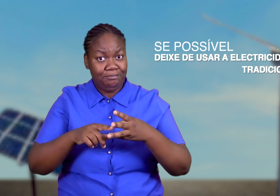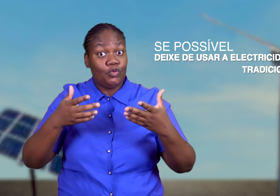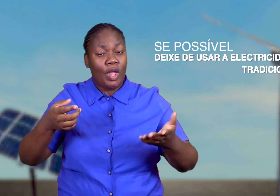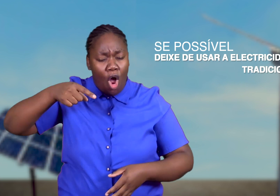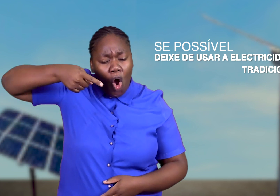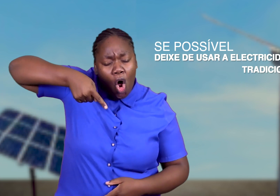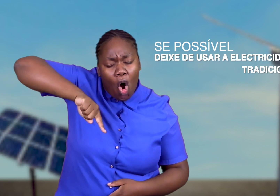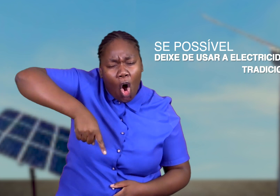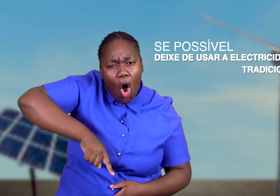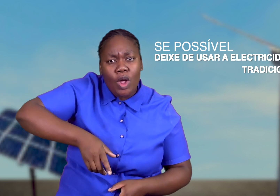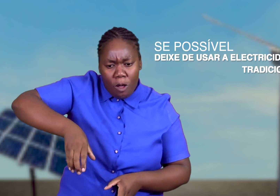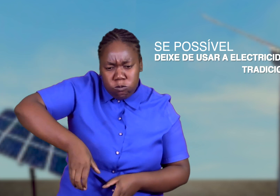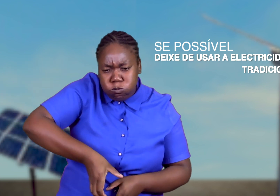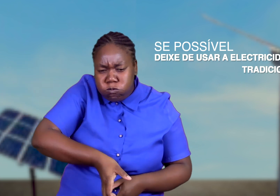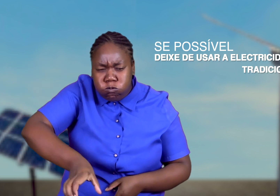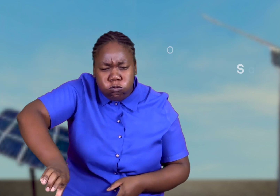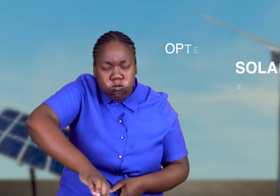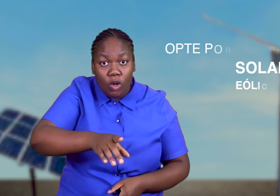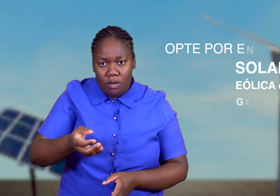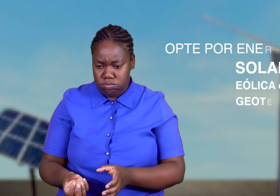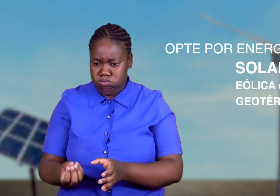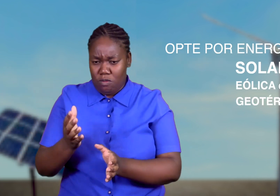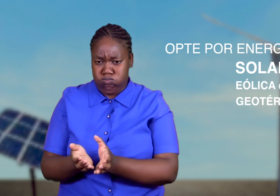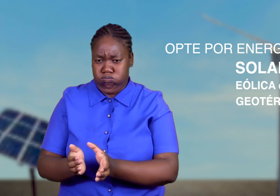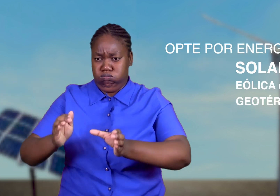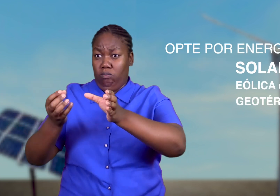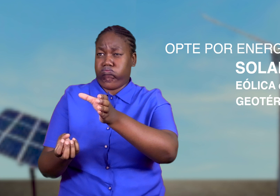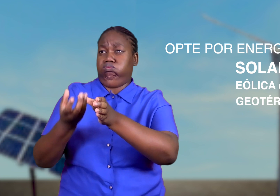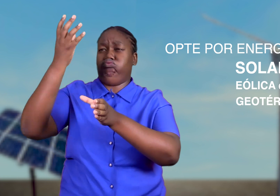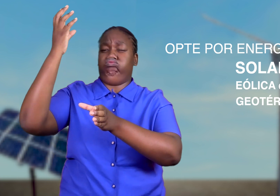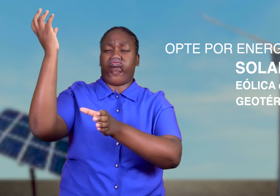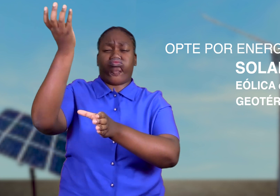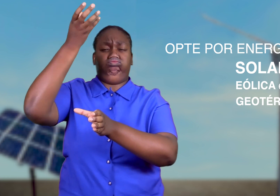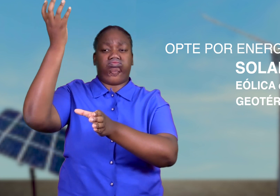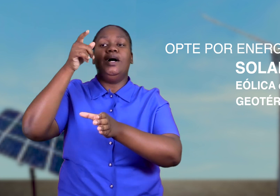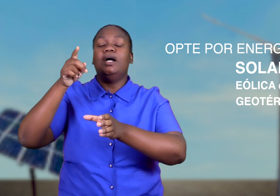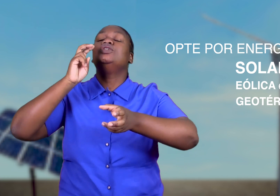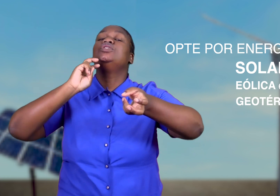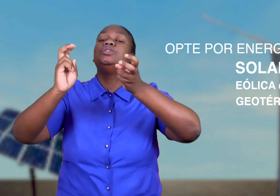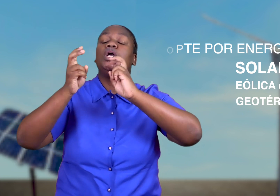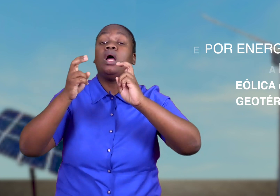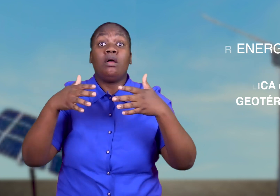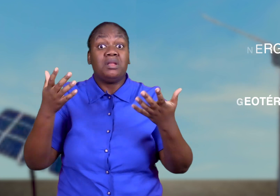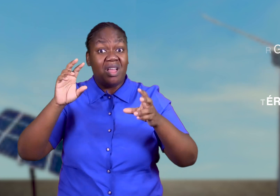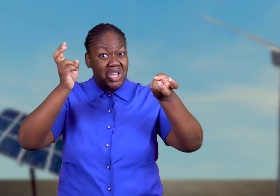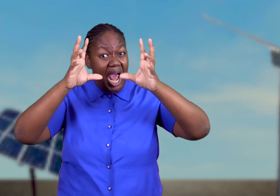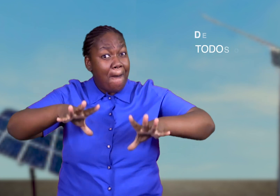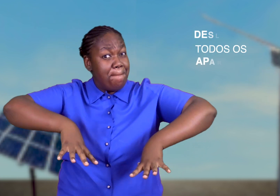deixe de usar a eletricidade tradicional e opte por energia solar, eólica e geotérmica e